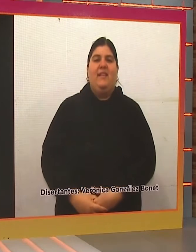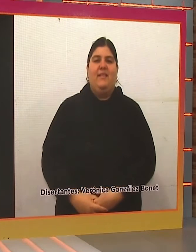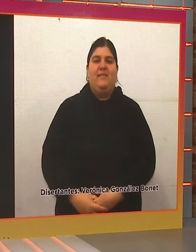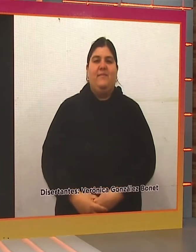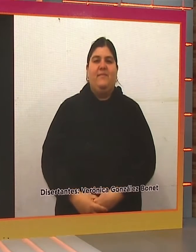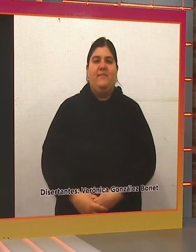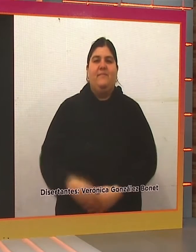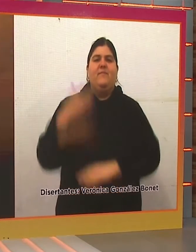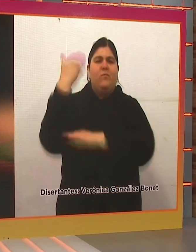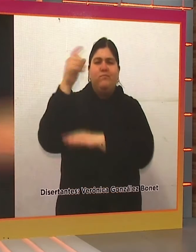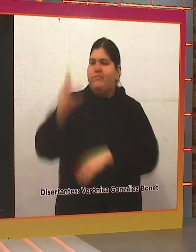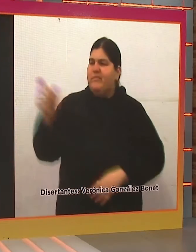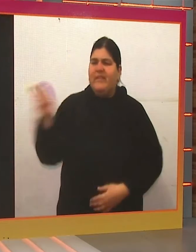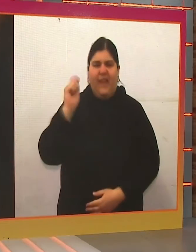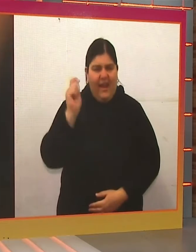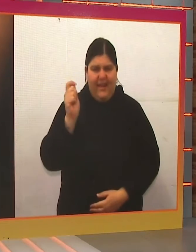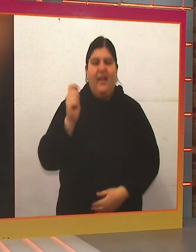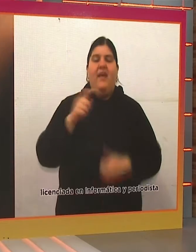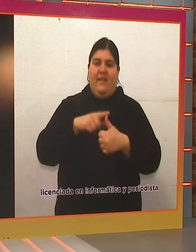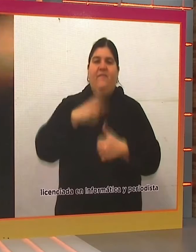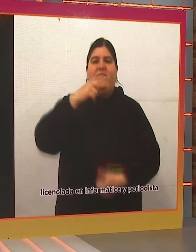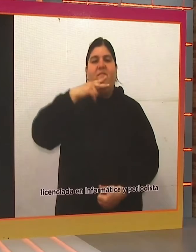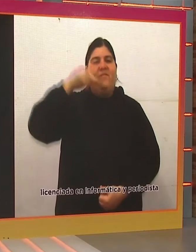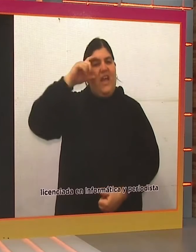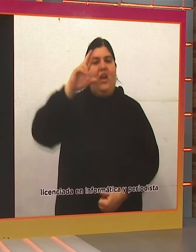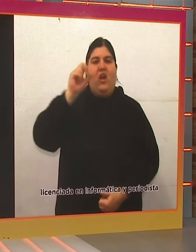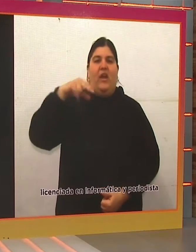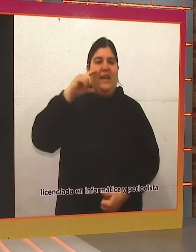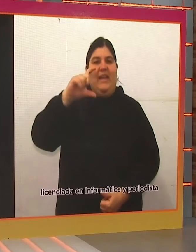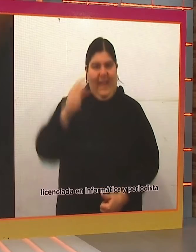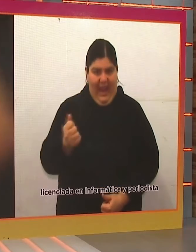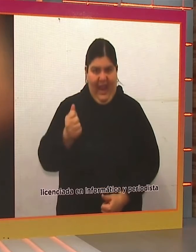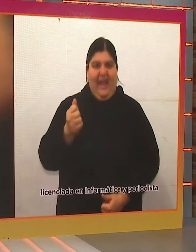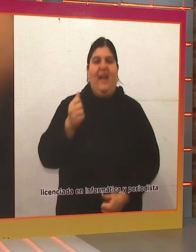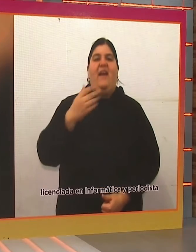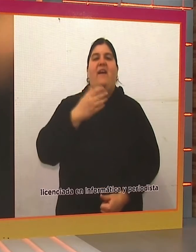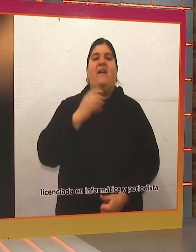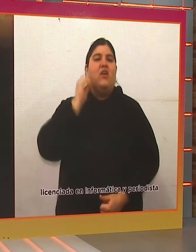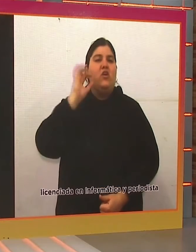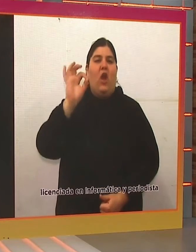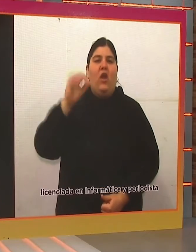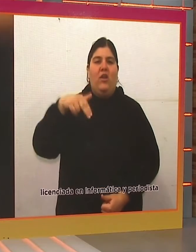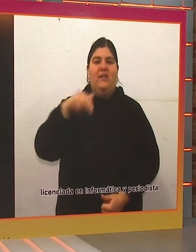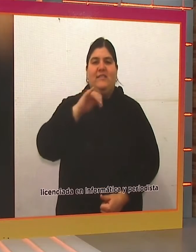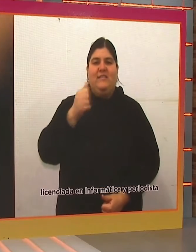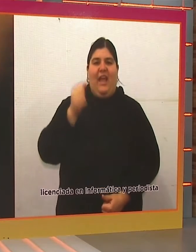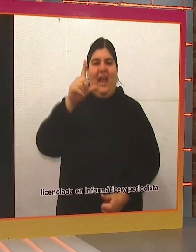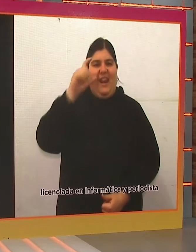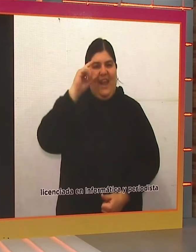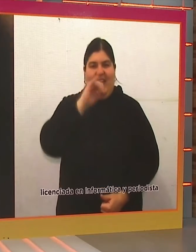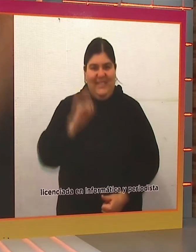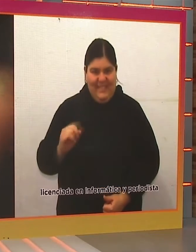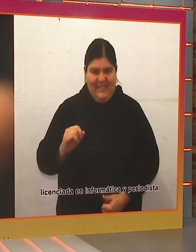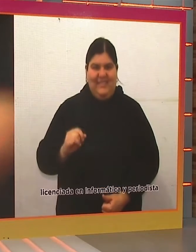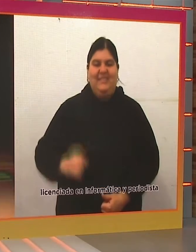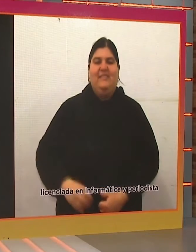uno describe el texto, el flyer con texto, la persona que tiene un lector de pantalla puede acceder a